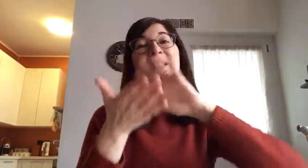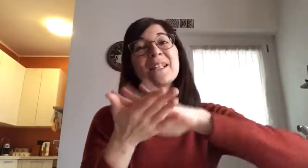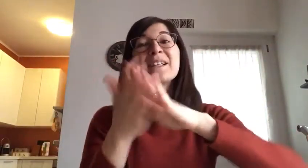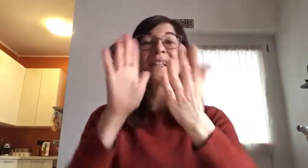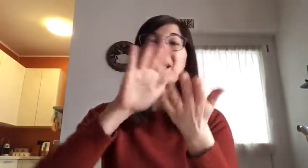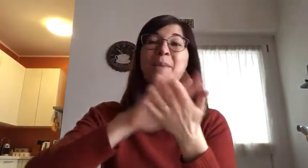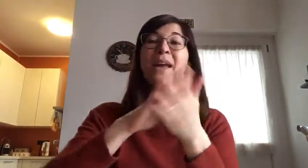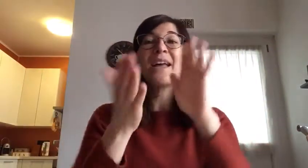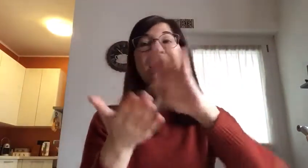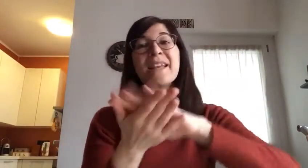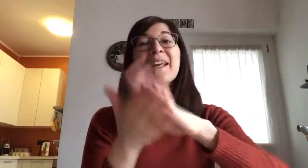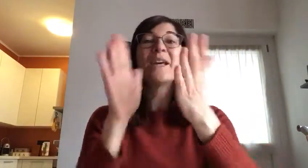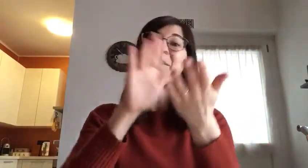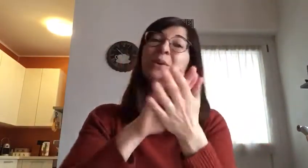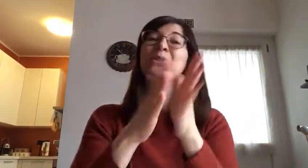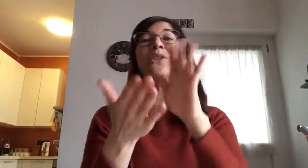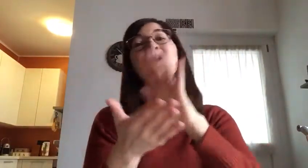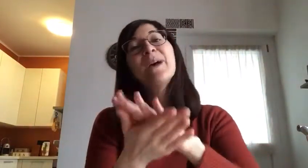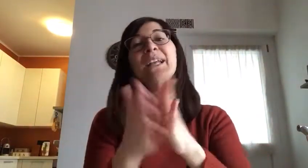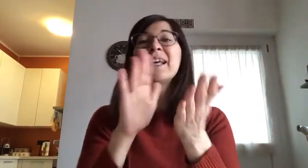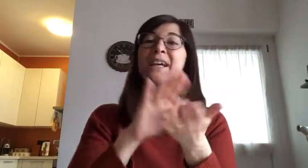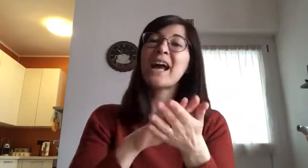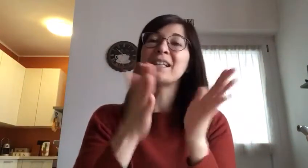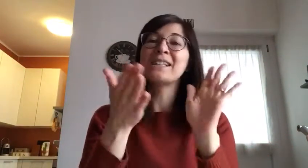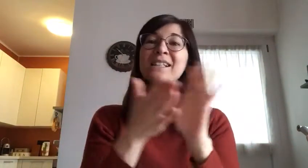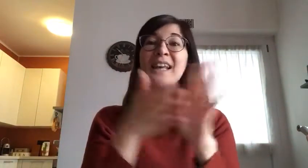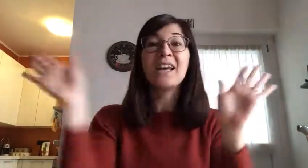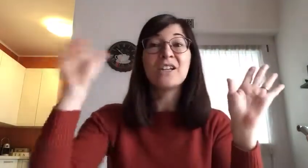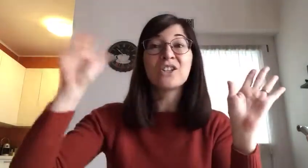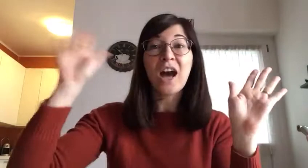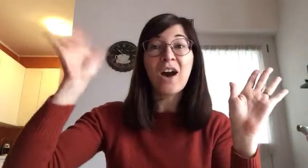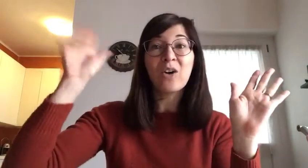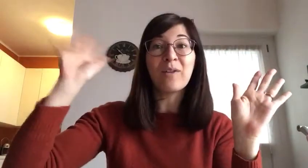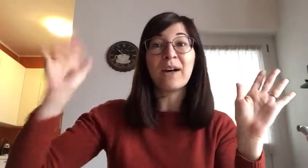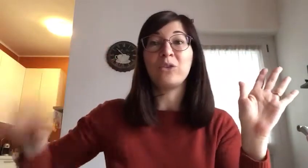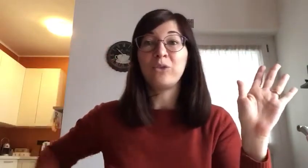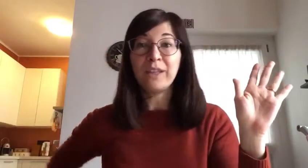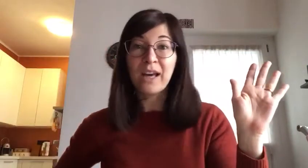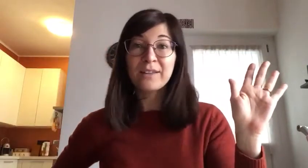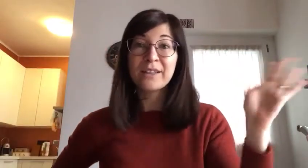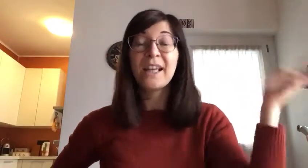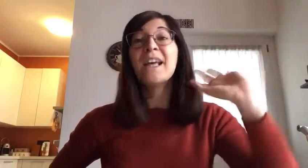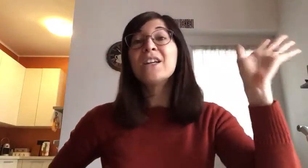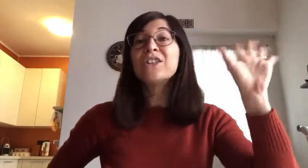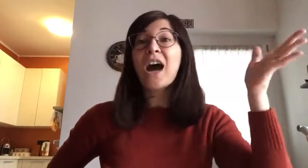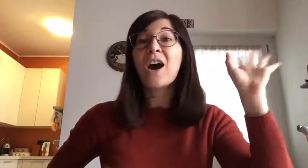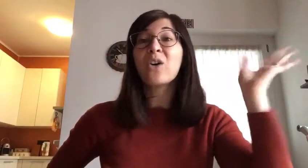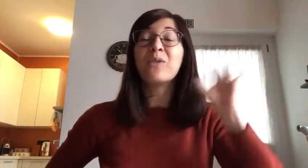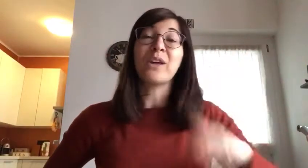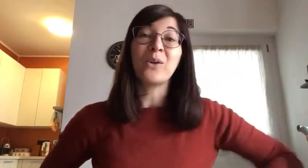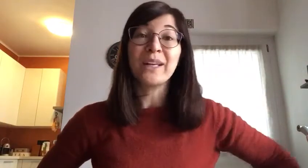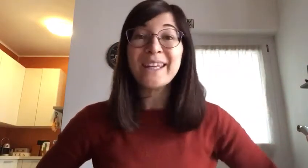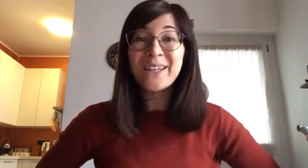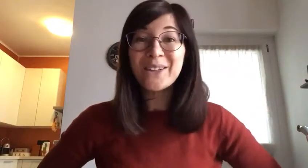stai stai bene molto bene grazie ciao vado via ciao vengo anch'io